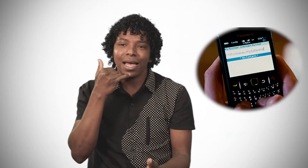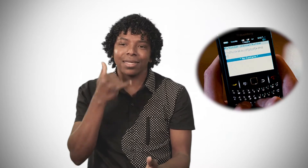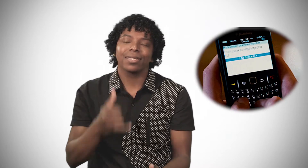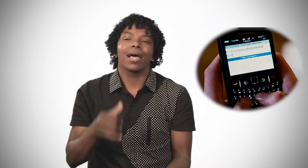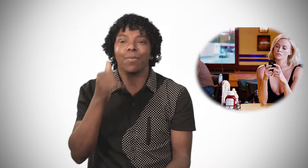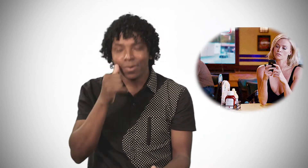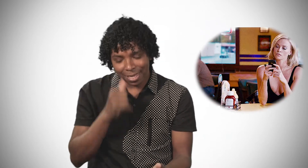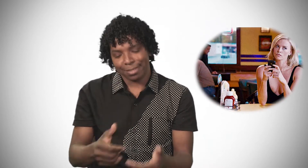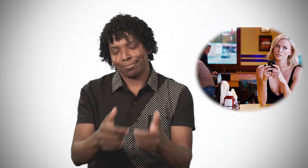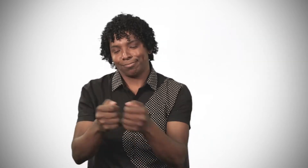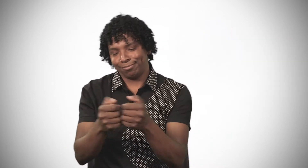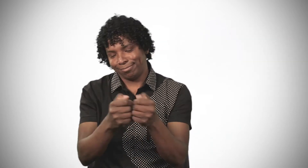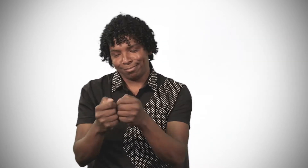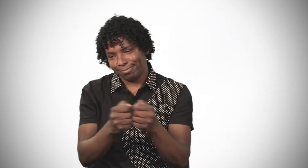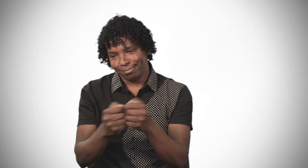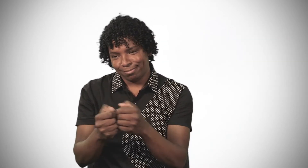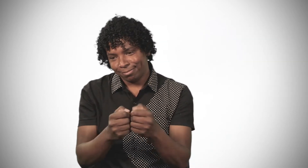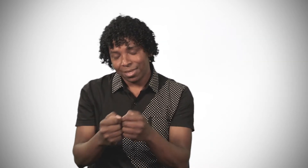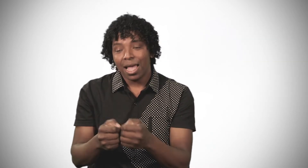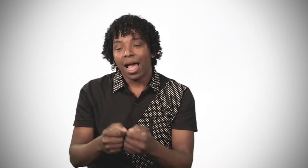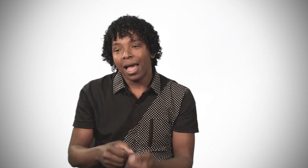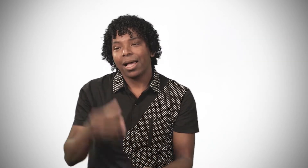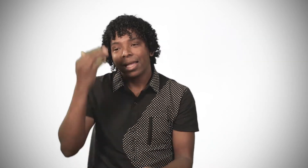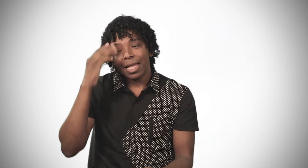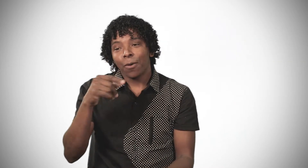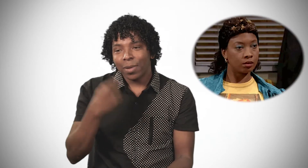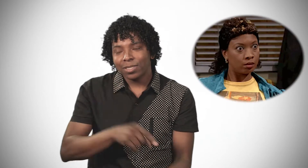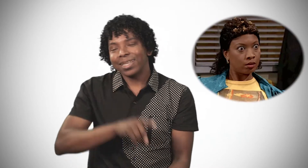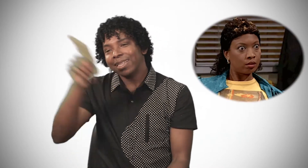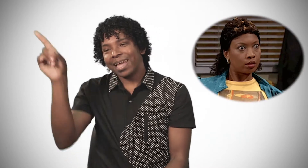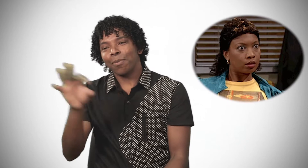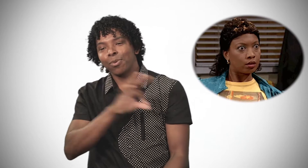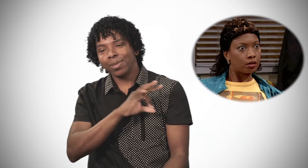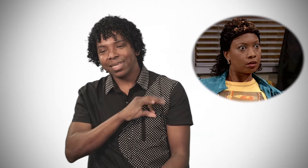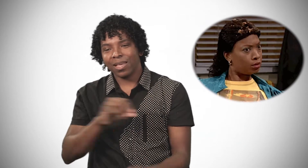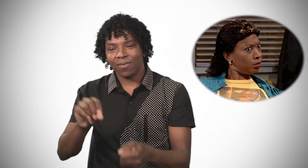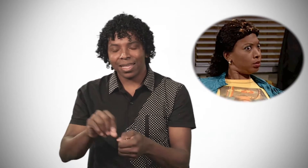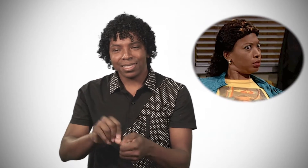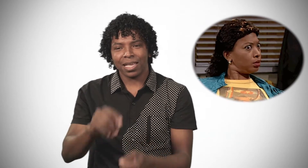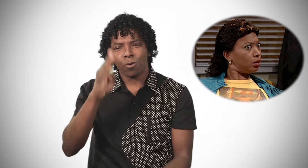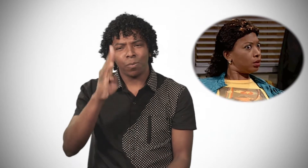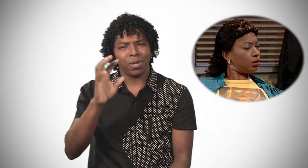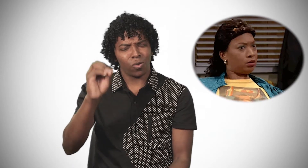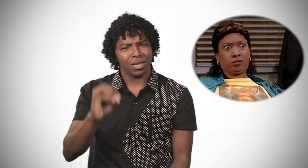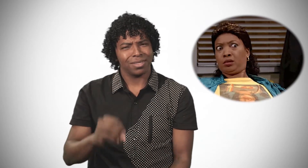escrevendo. Aí eu consegui entender o que estava escrito. Ela falou que eu precisava na delegacia fazer um B.O. Só que, tipo, eu não sabia o que era um B